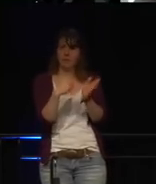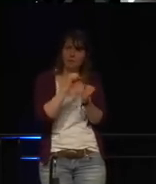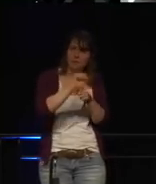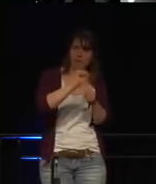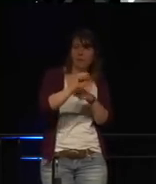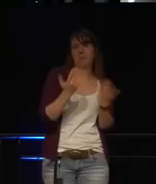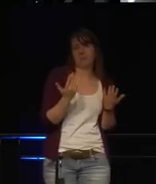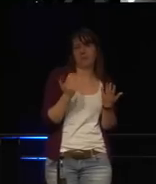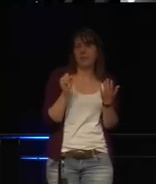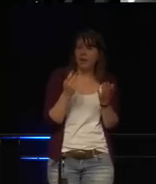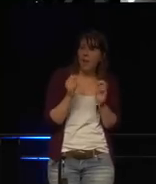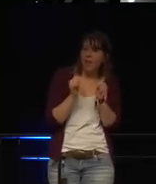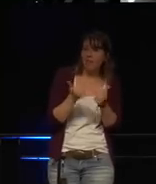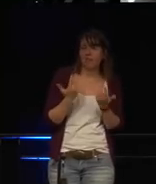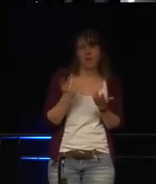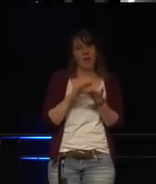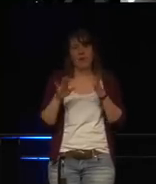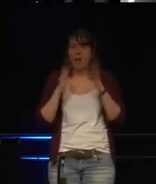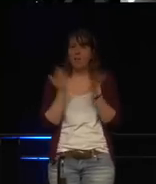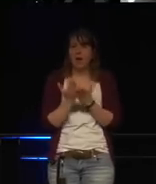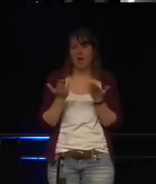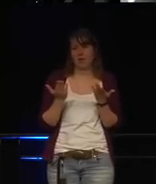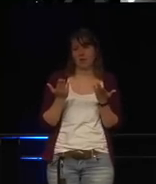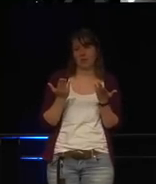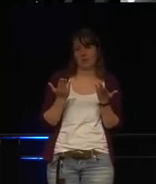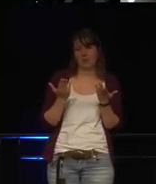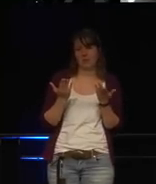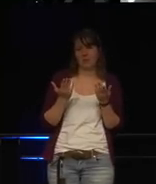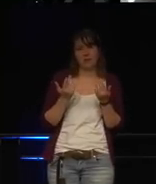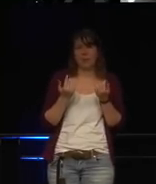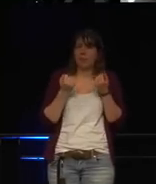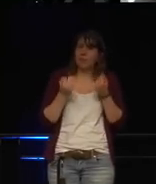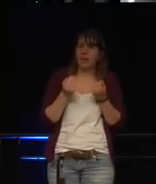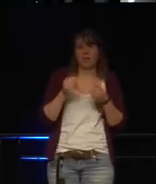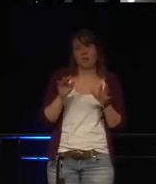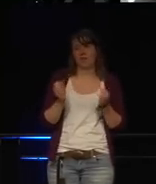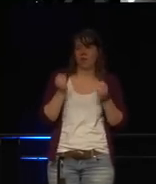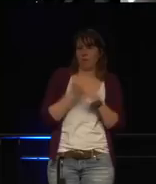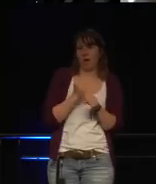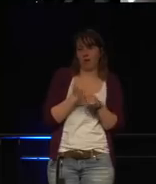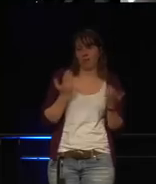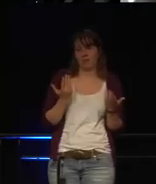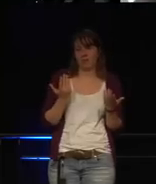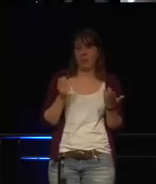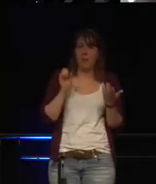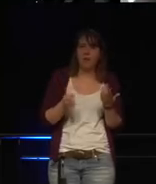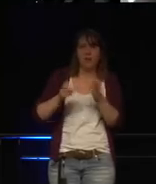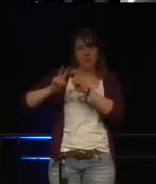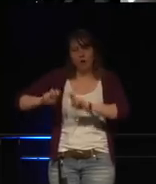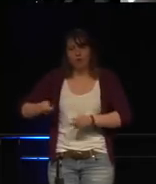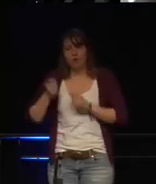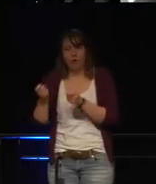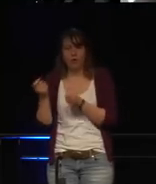Man kann die Internet-of-Things-Security stärker machen. Man reportet die Sicherheitslücken.